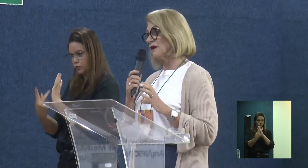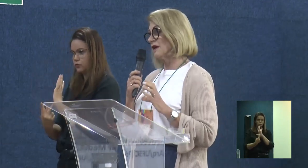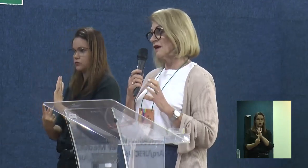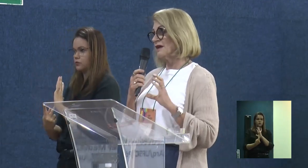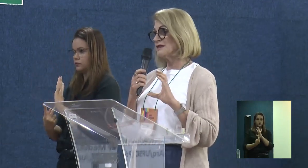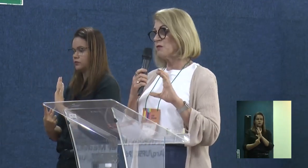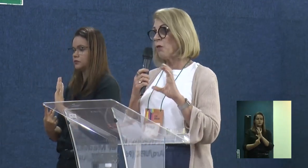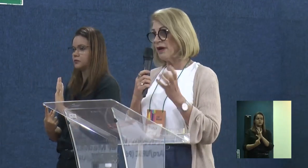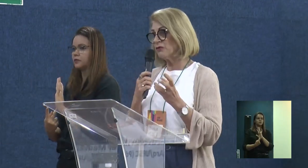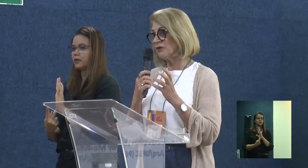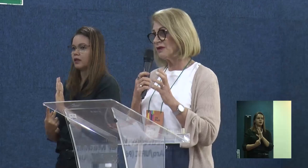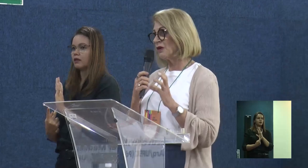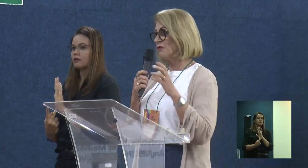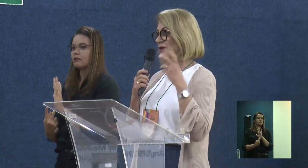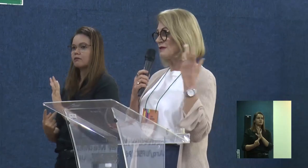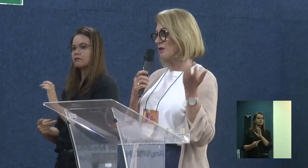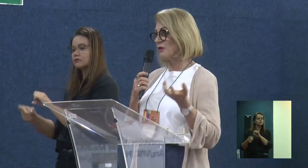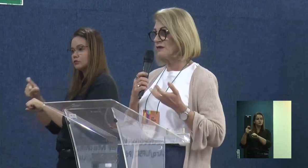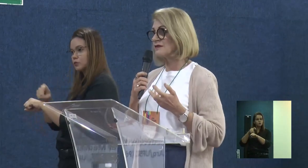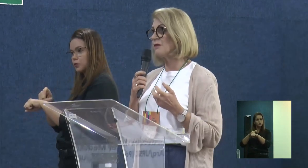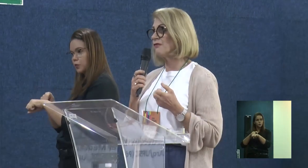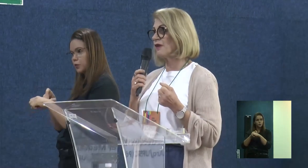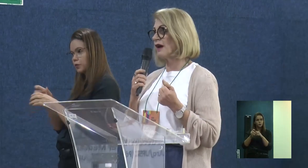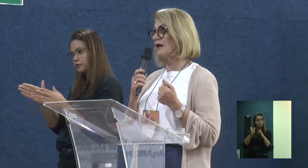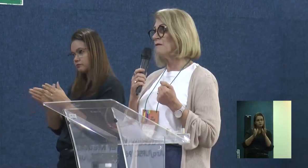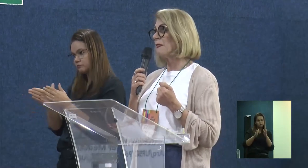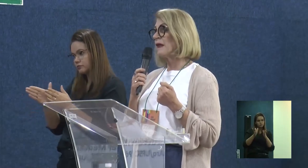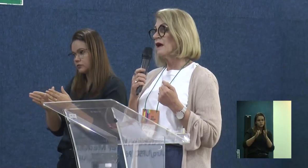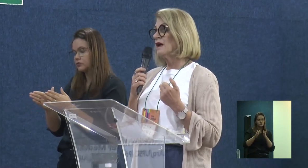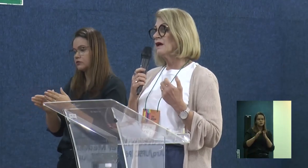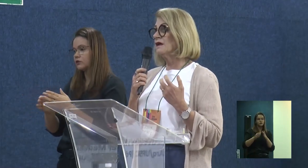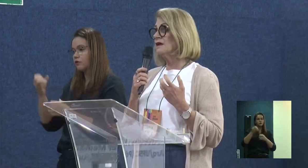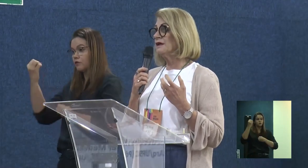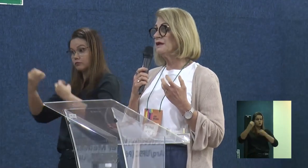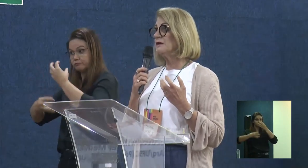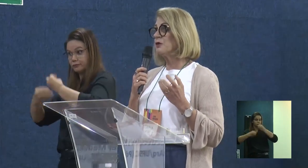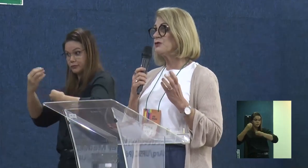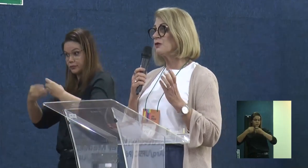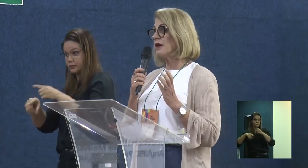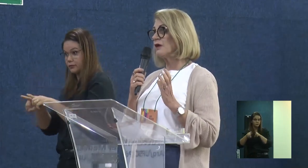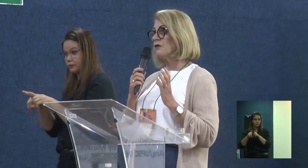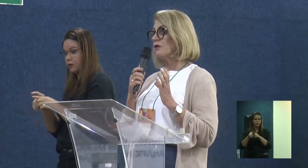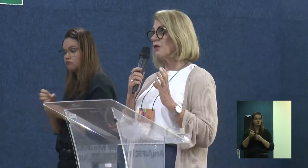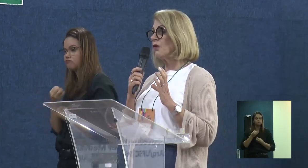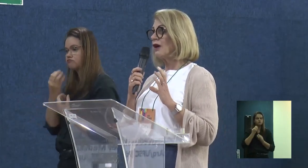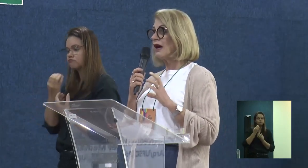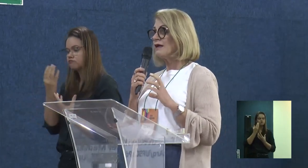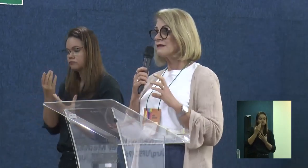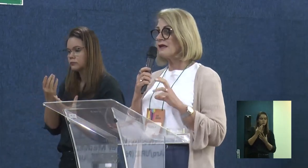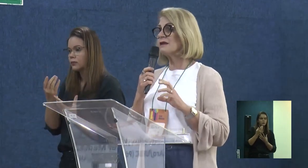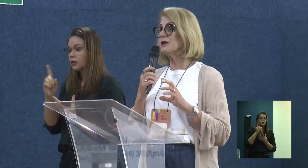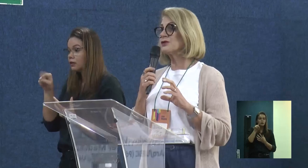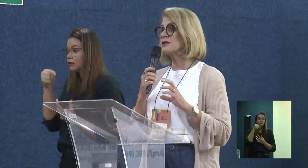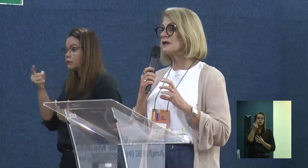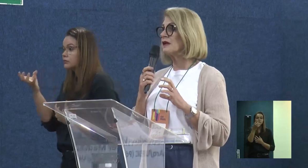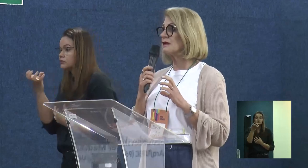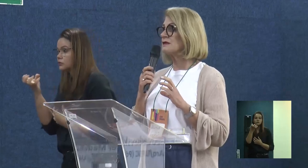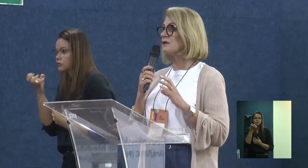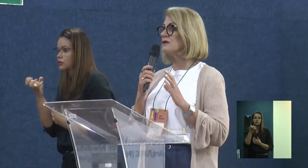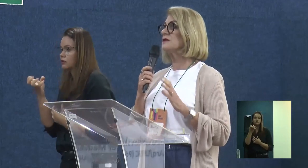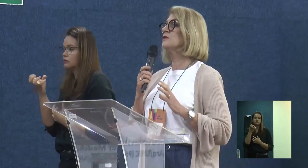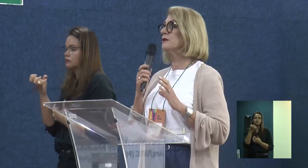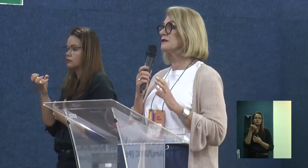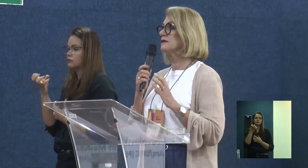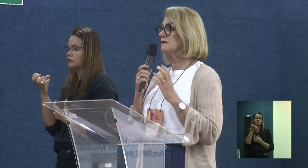sobre esse momento, então, vai ser o início da minha fala. E depois eu quero colocar exatamente